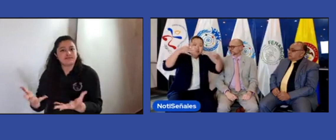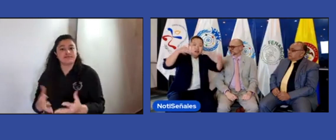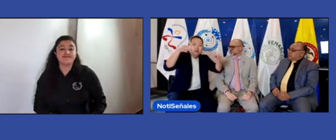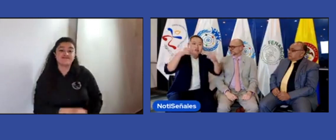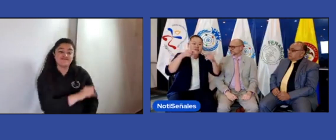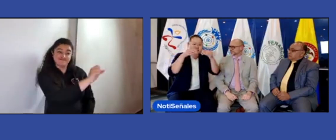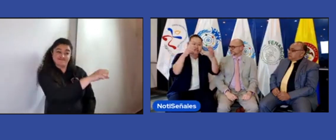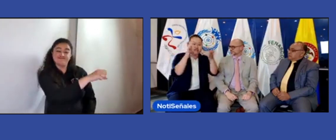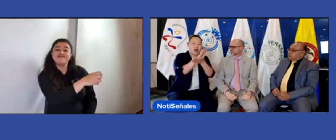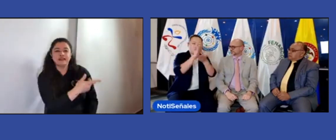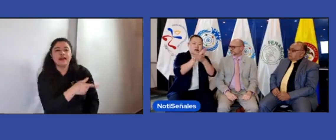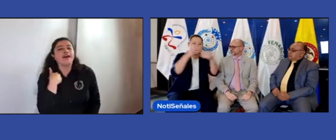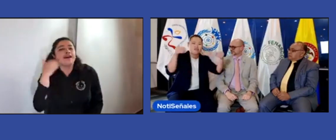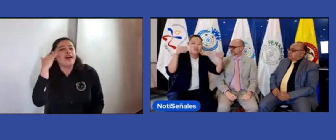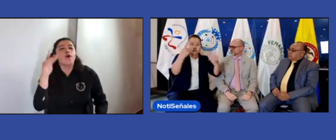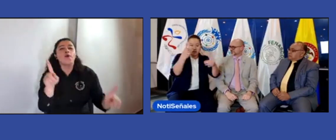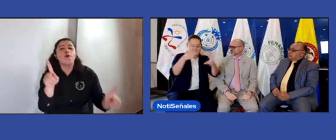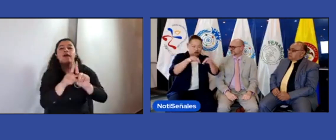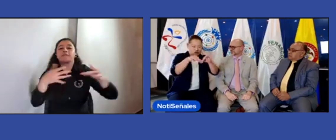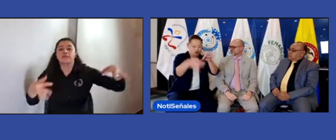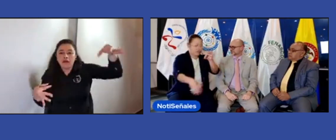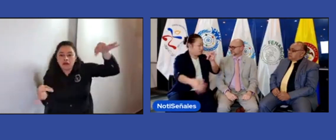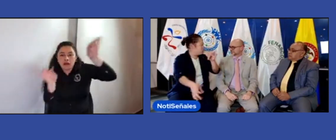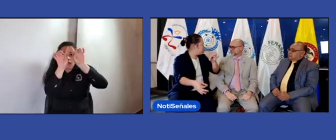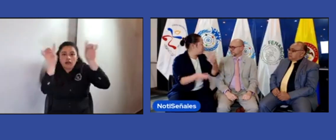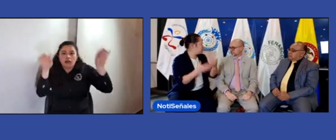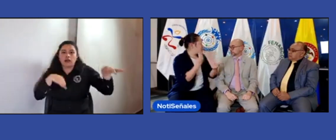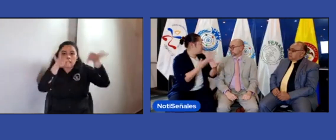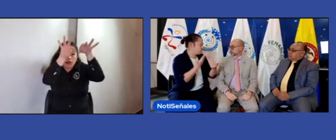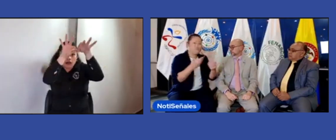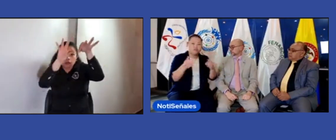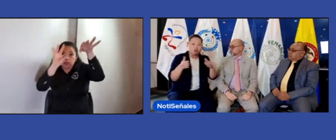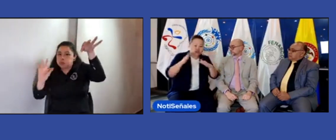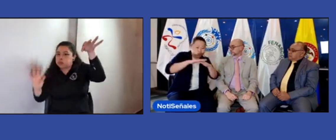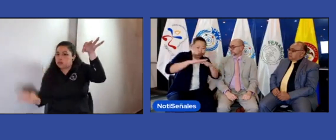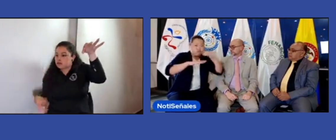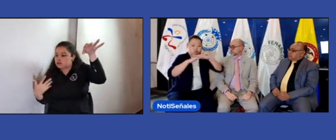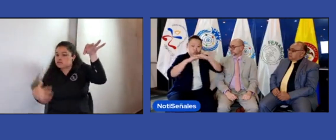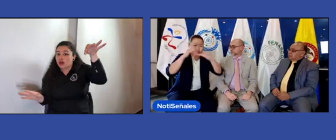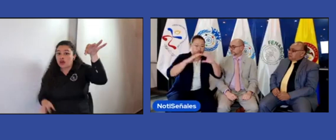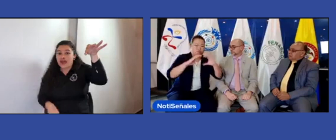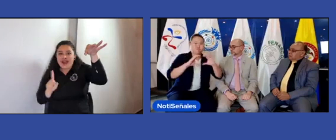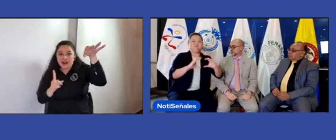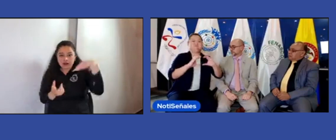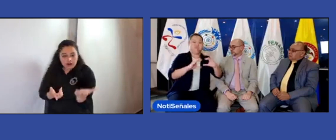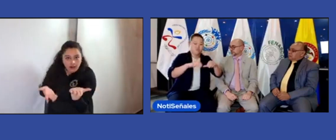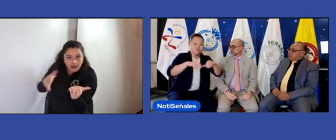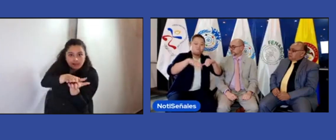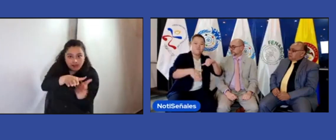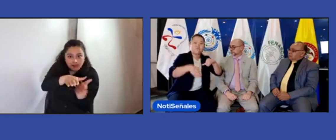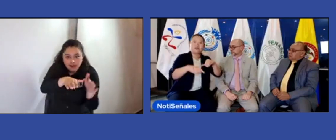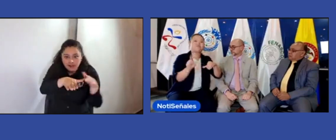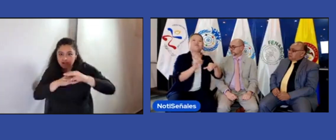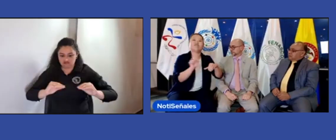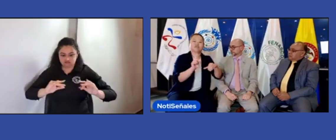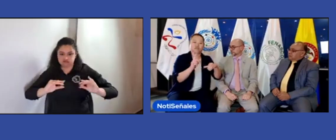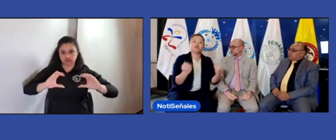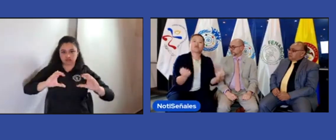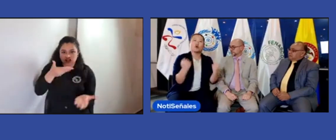Sí, así es. Ustedes saben que una hoja sola se rompe, pero cuando tenemos muchas hojas, esa